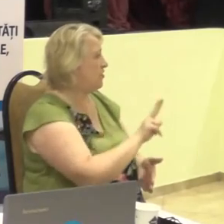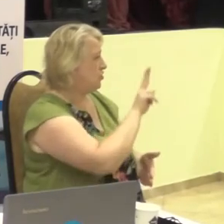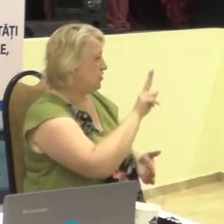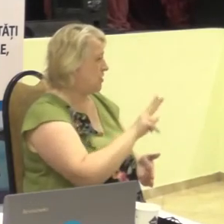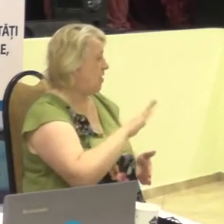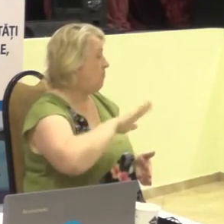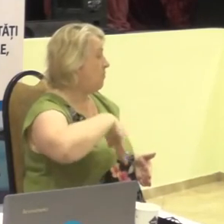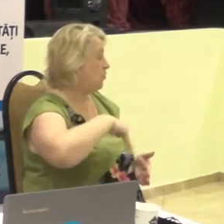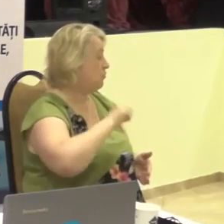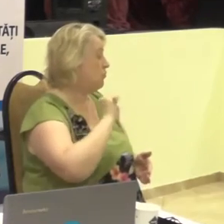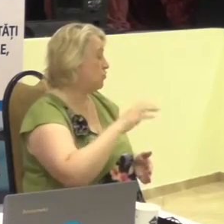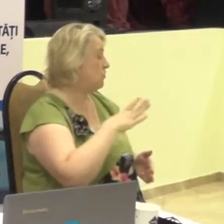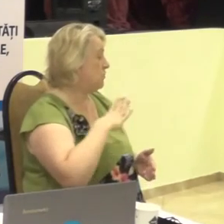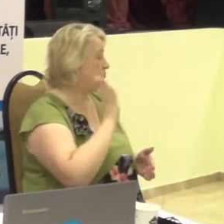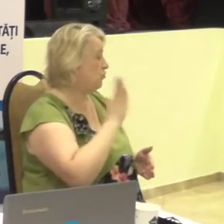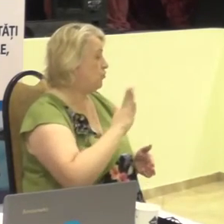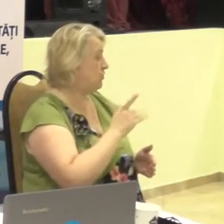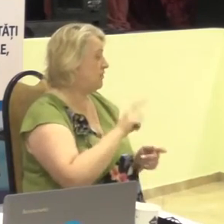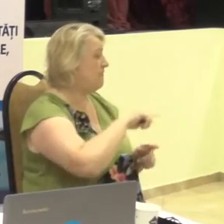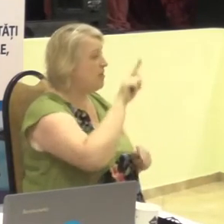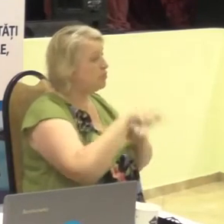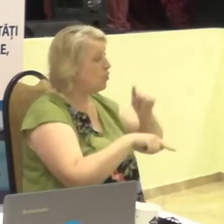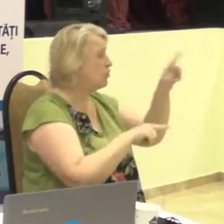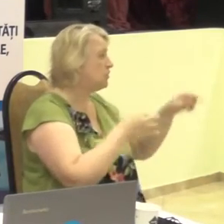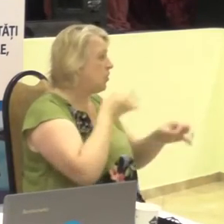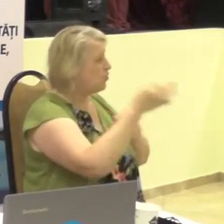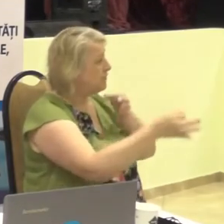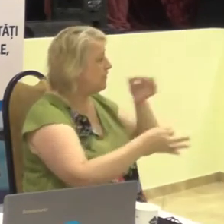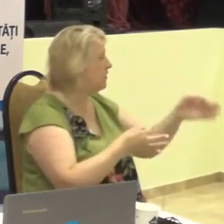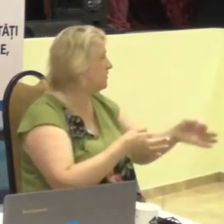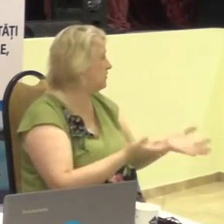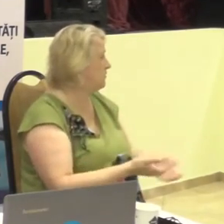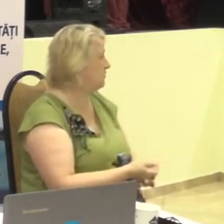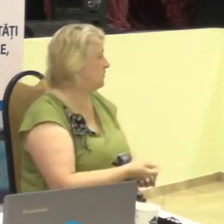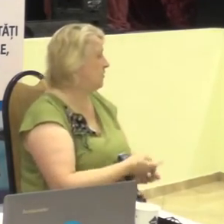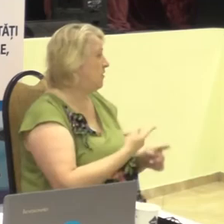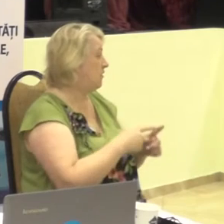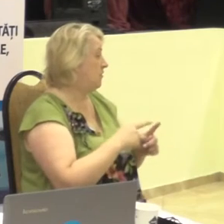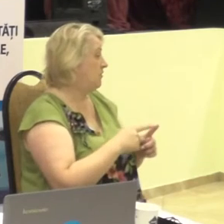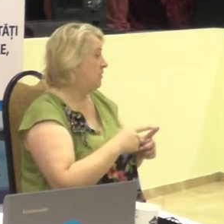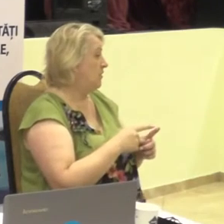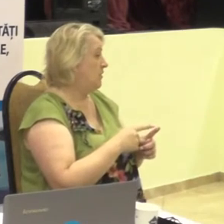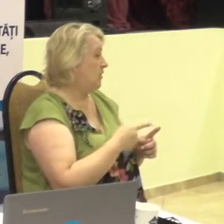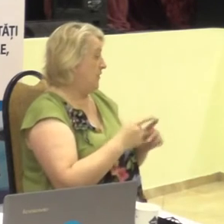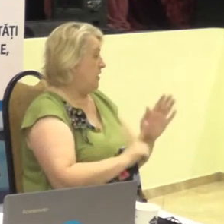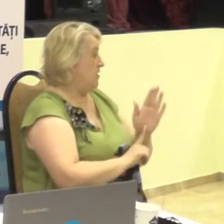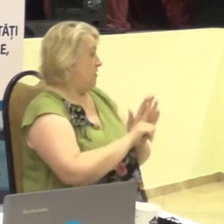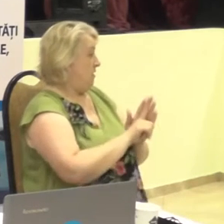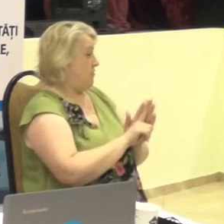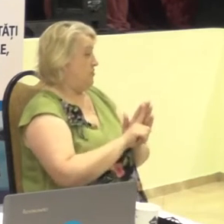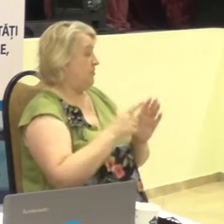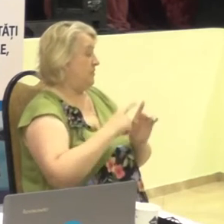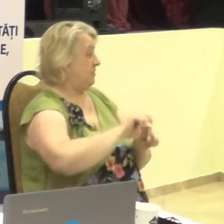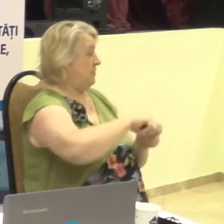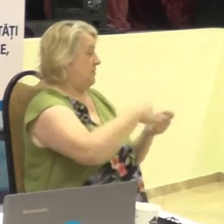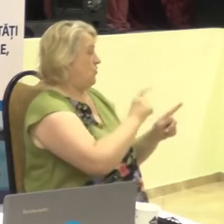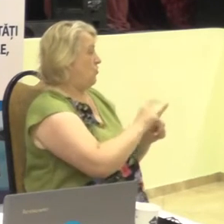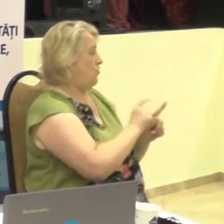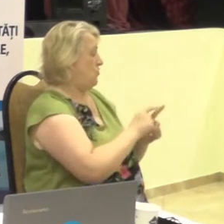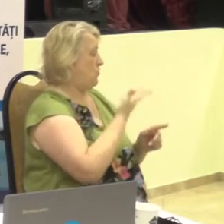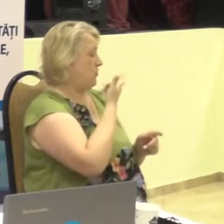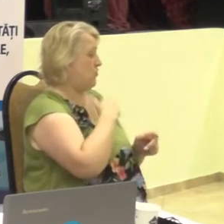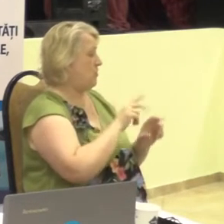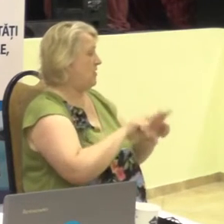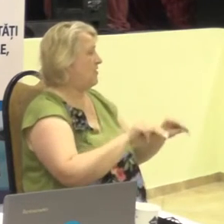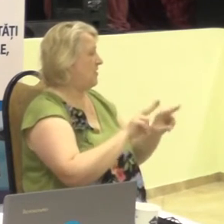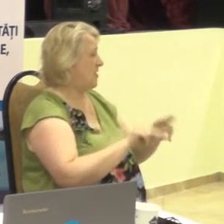care poate să urmeze sesiunea de întrebări și răspunsuri. Acestea fiind spuse îi oferim cuvântul doamnei Natalia